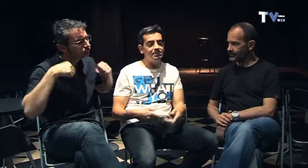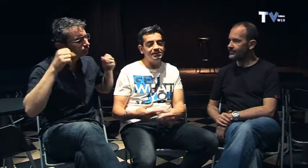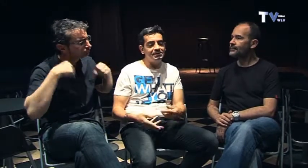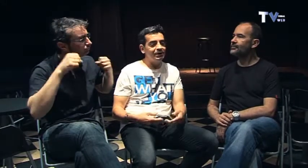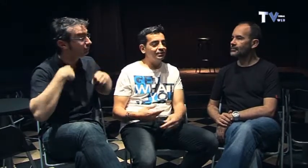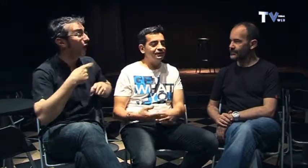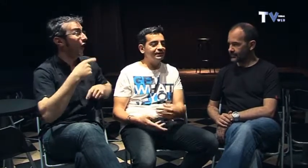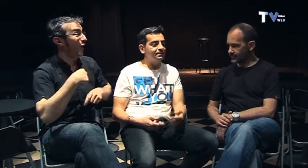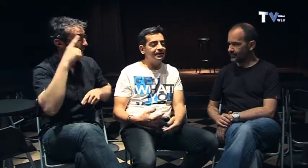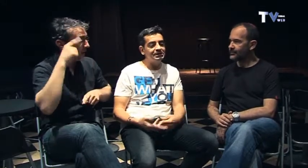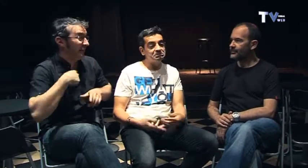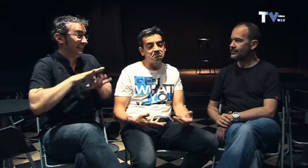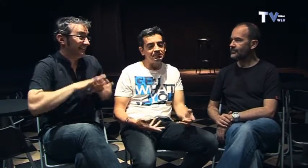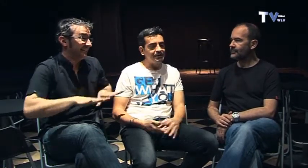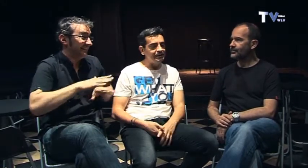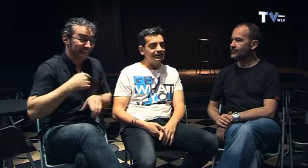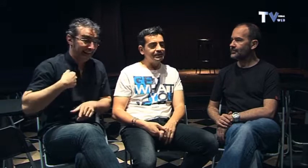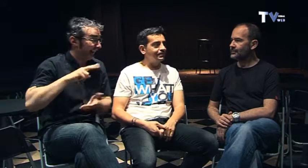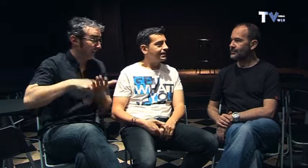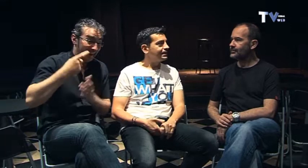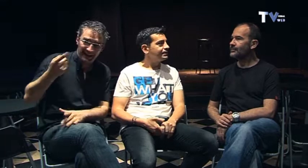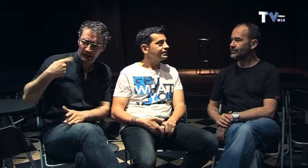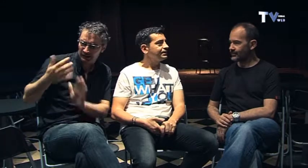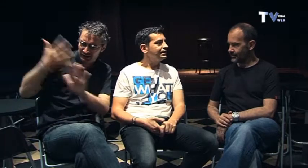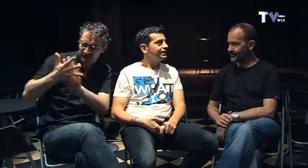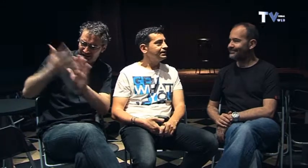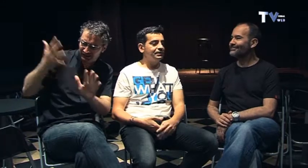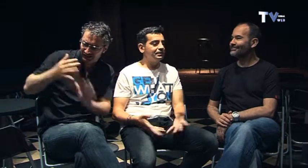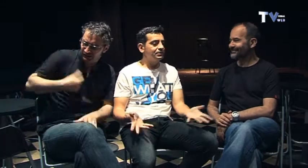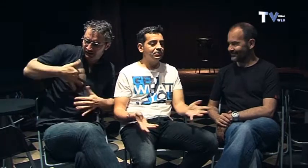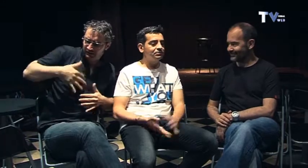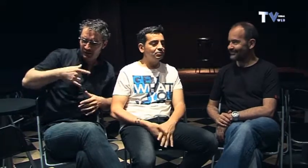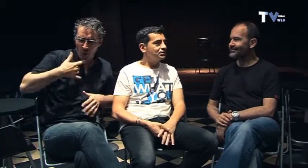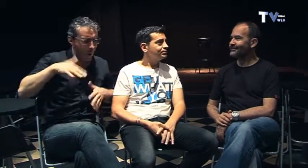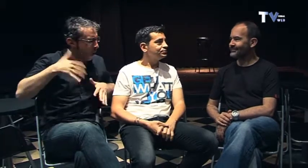deprisa que no hacía falta apenas trabajar y lo hicimos